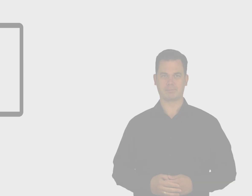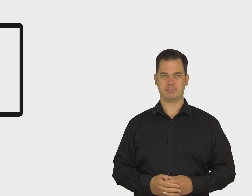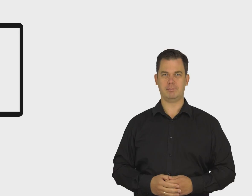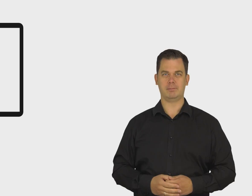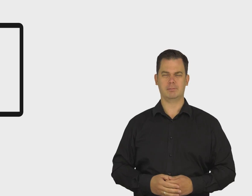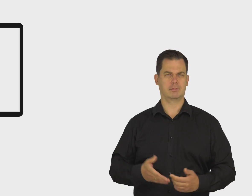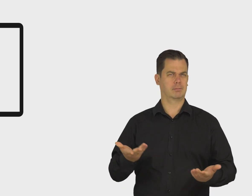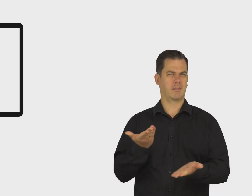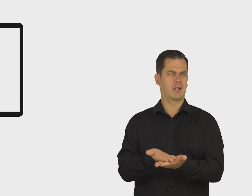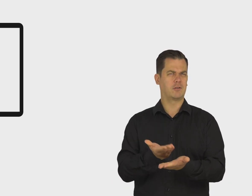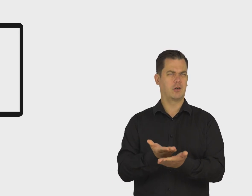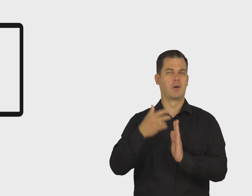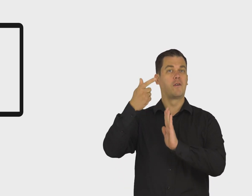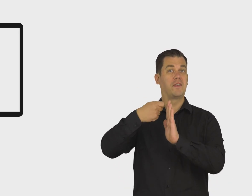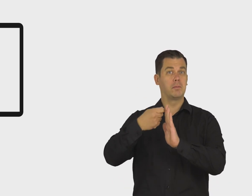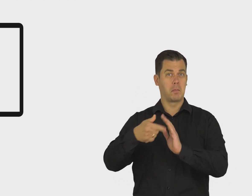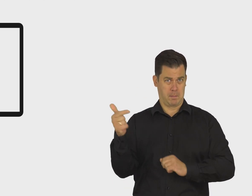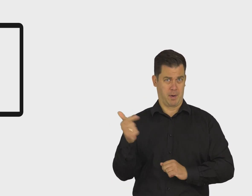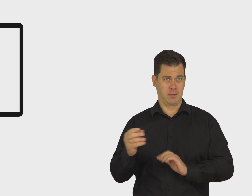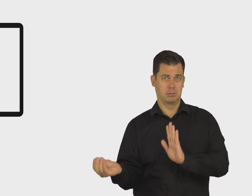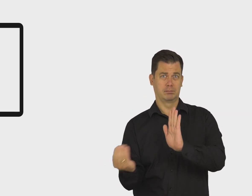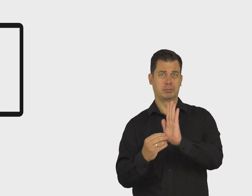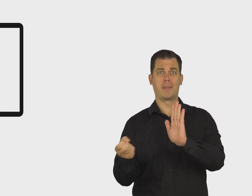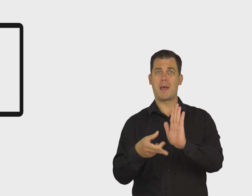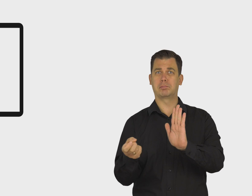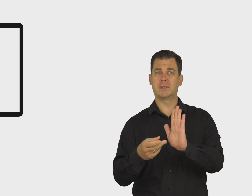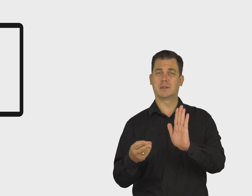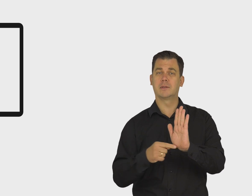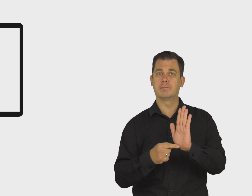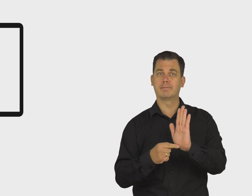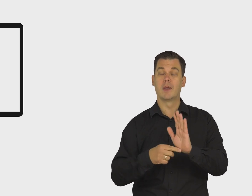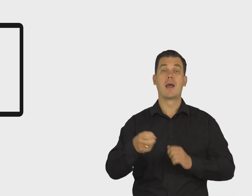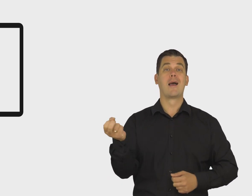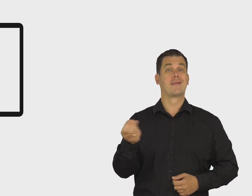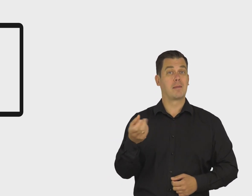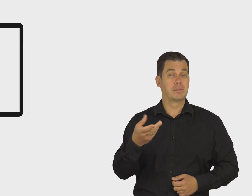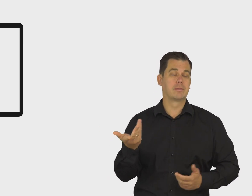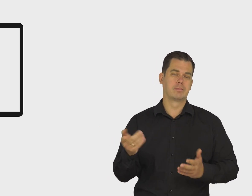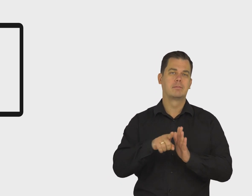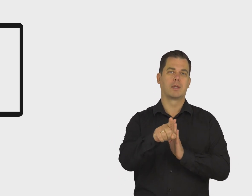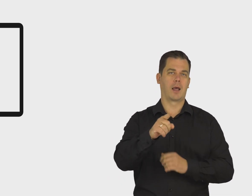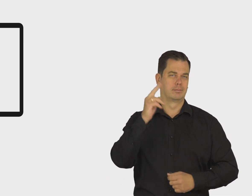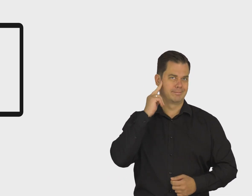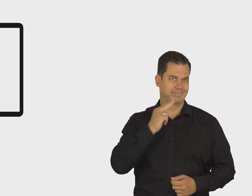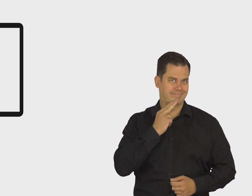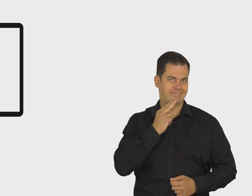Dlaczego w filmie powinny być napisy? Bo film z napisami mogą obejrzeć osoby niesłyszące oraz